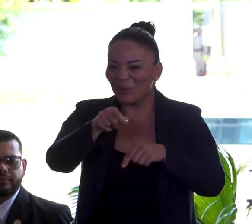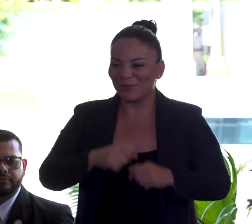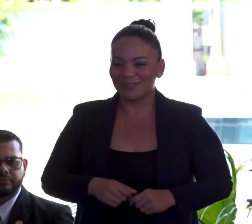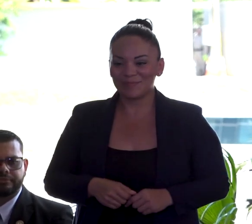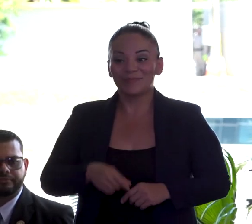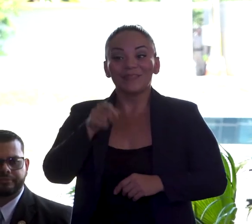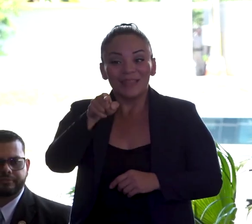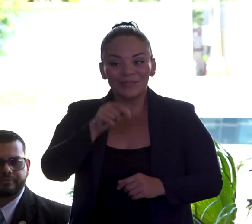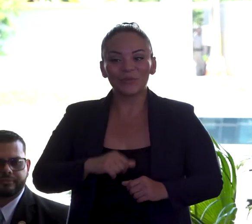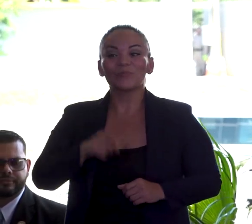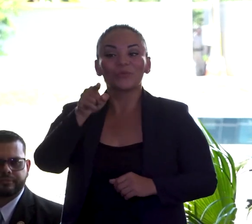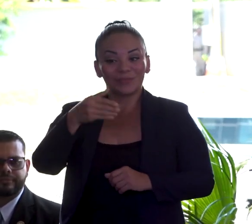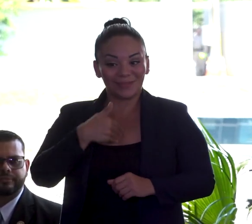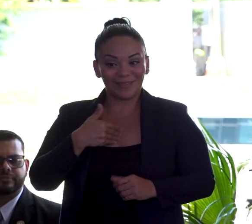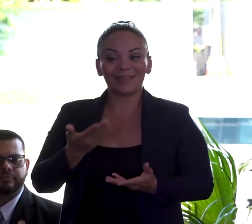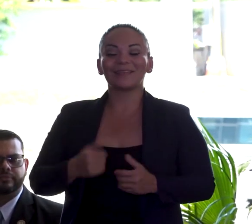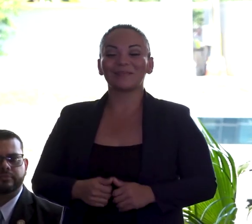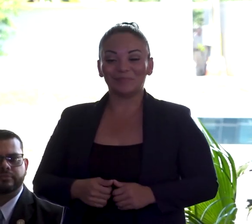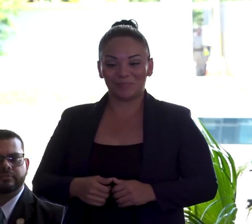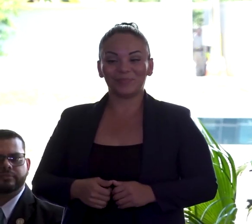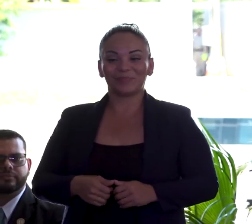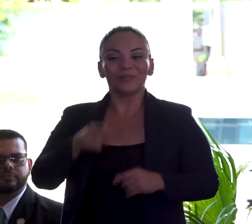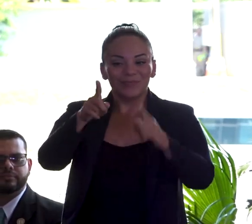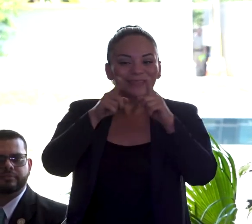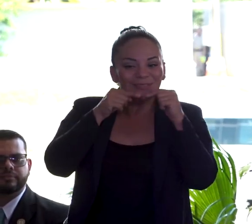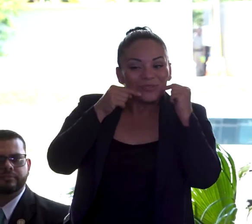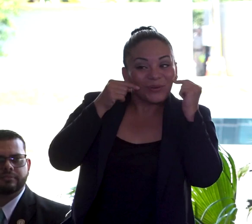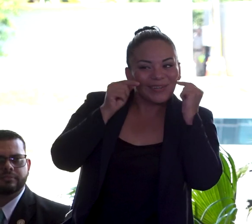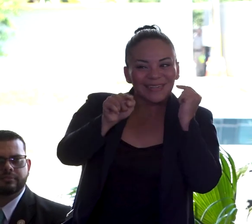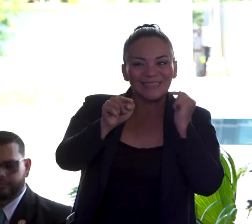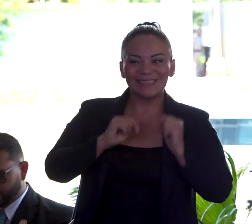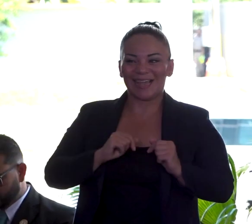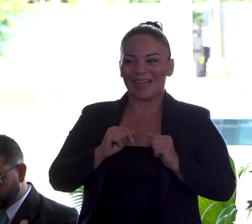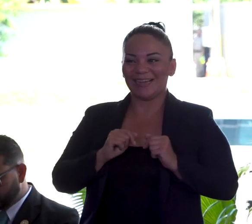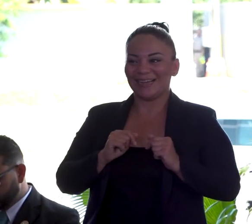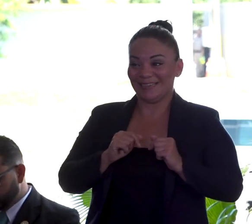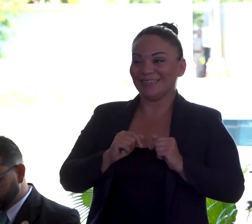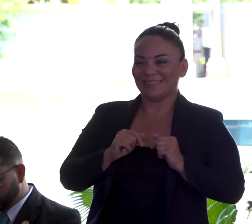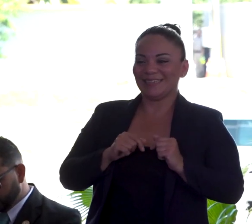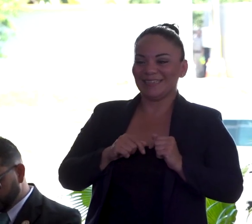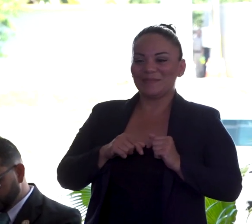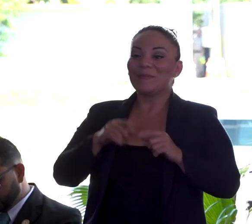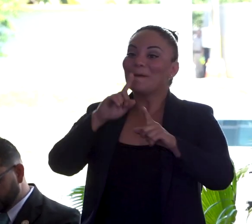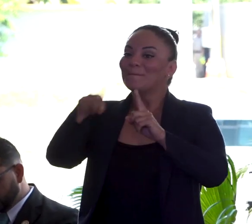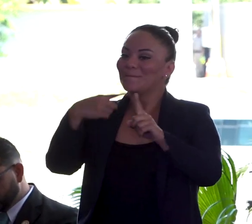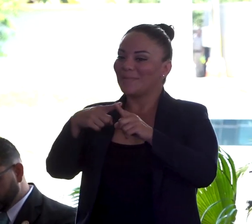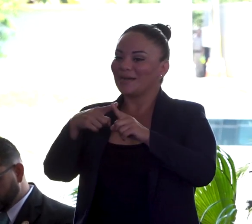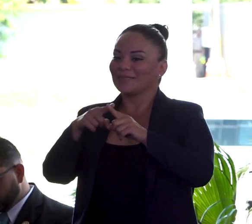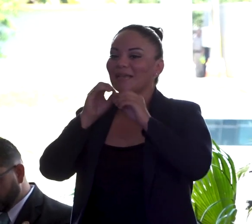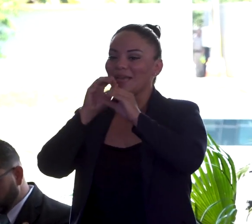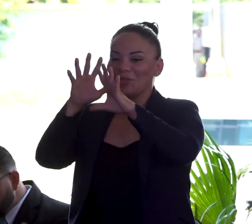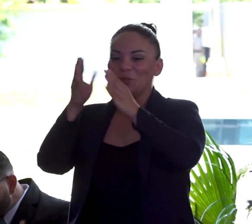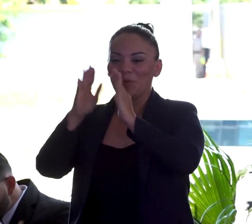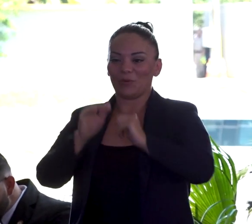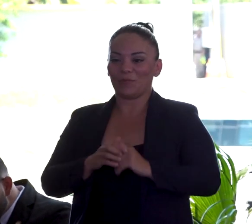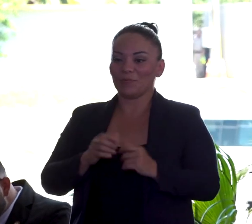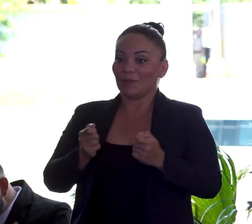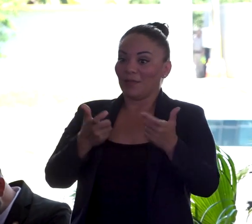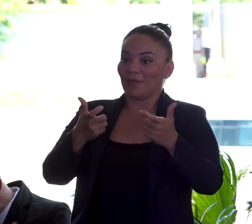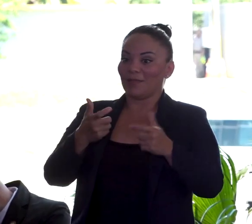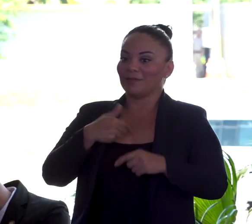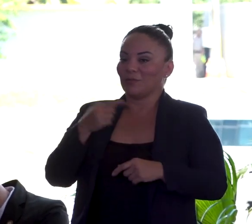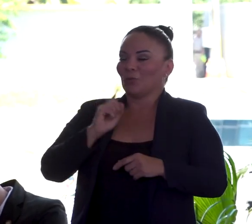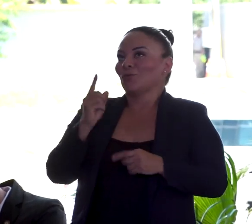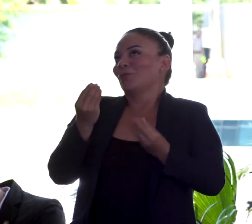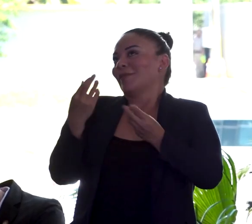usted tiene, que usted es a su risa suya y el grito de mi pueblo. Que he dicho que yo no tengo